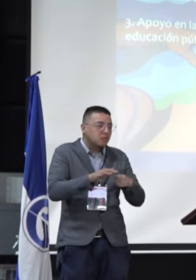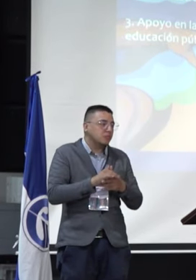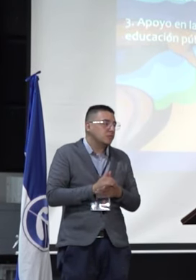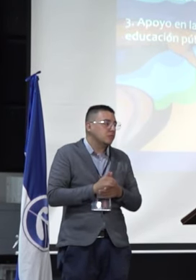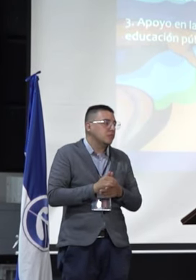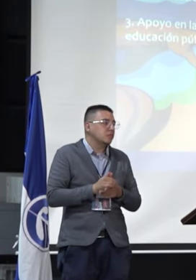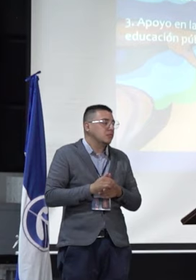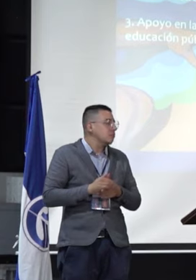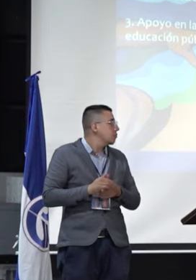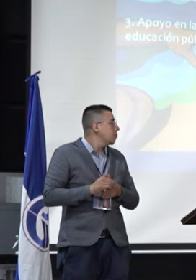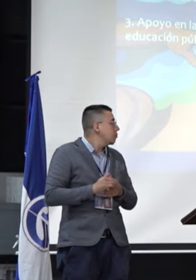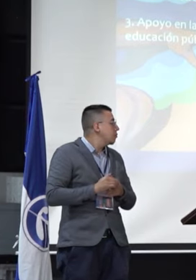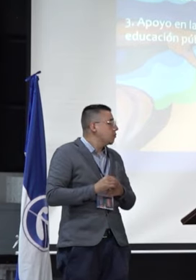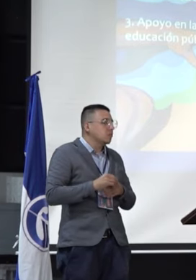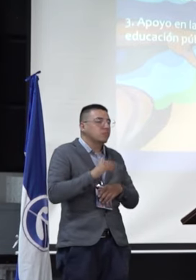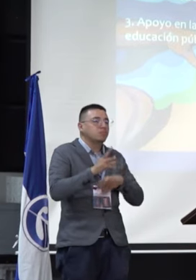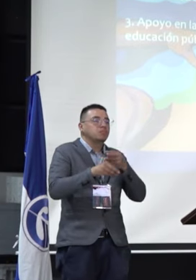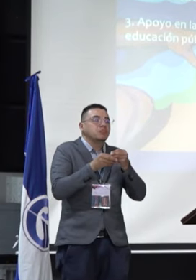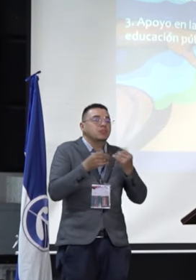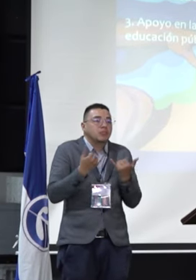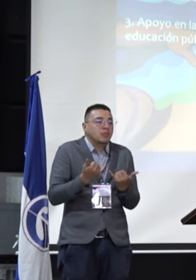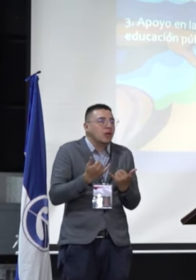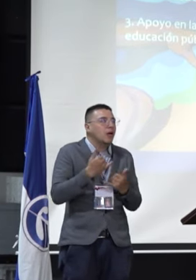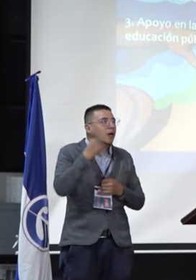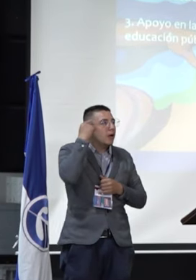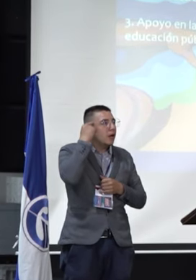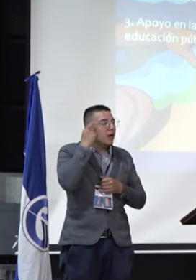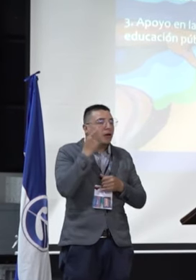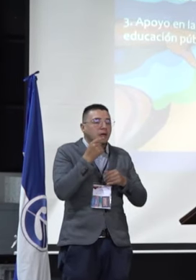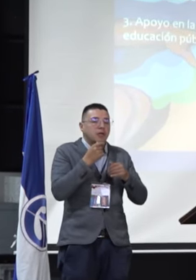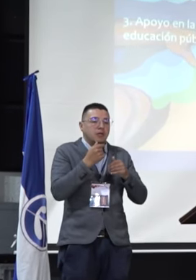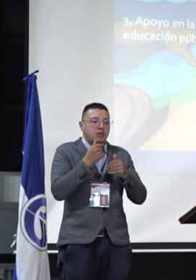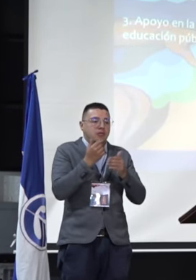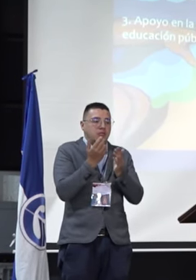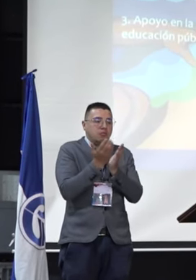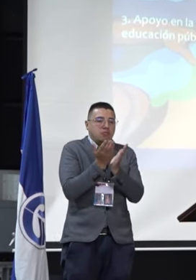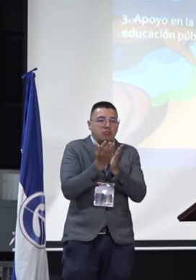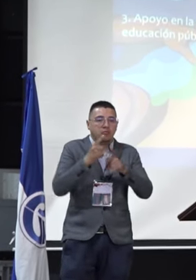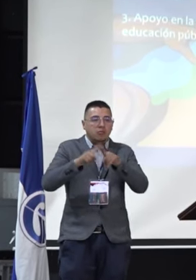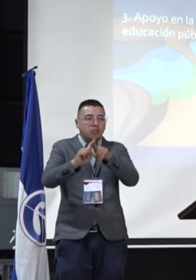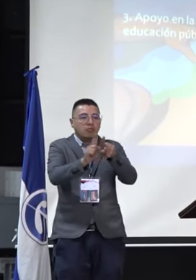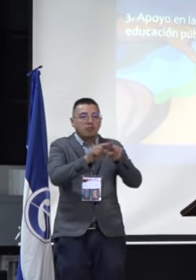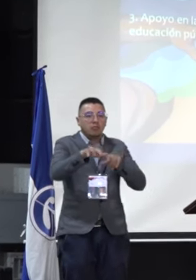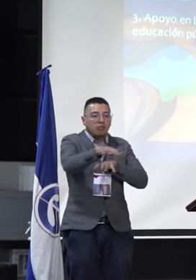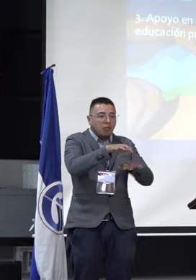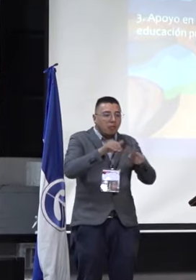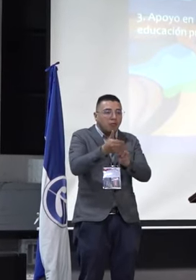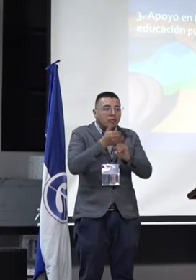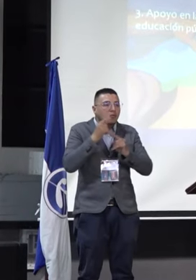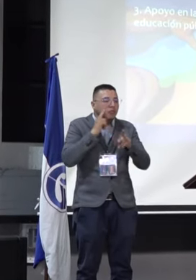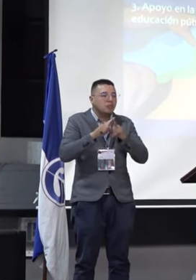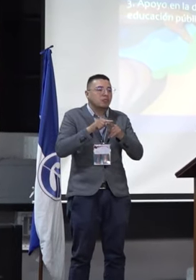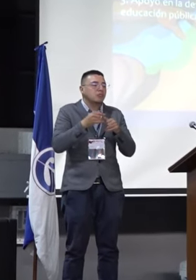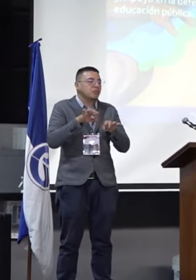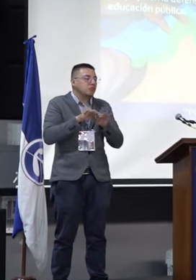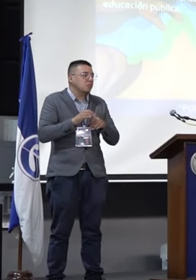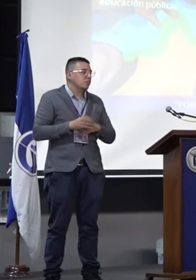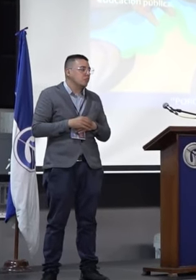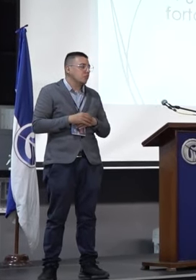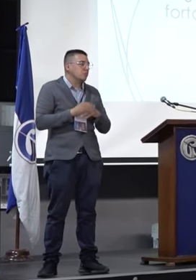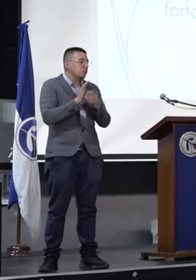¿qué más? Ah, bueno, y tengo a cargo, pues, el tema de Educación en las áreas protegidas. Es algo también que queríamos dejarles